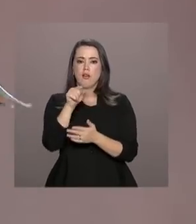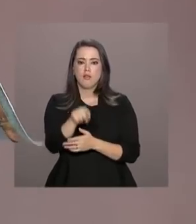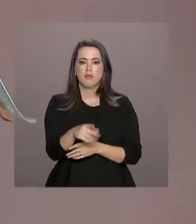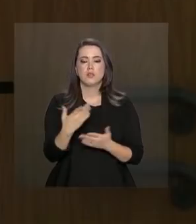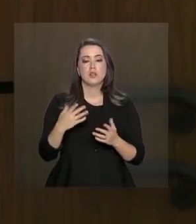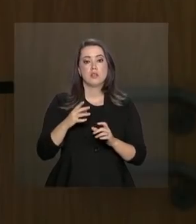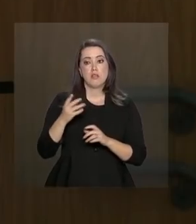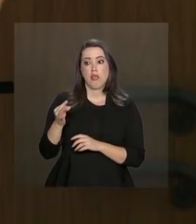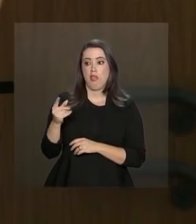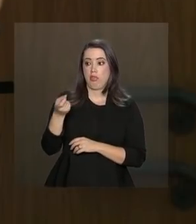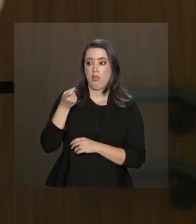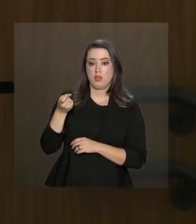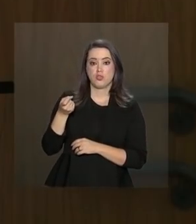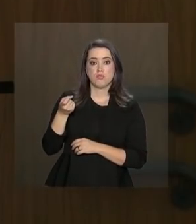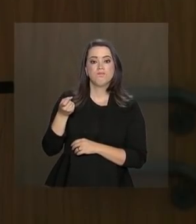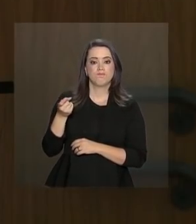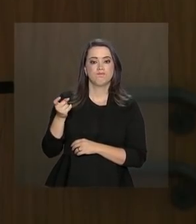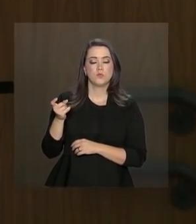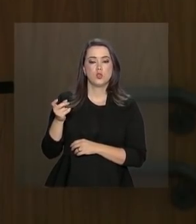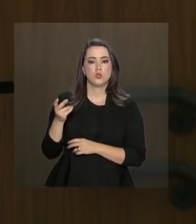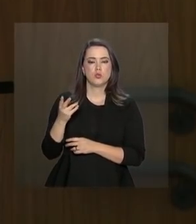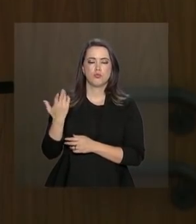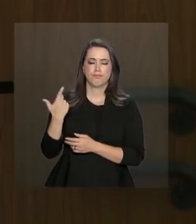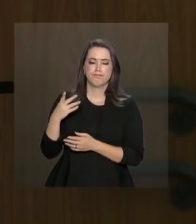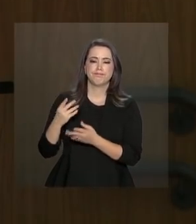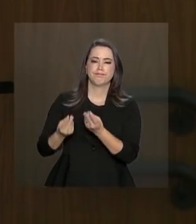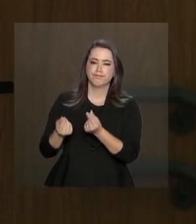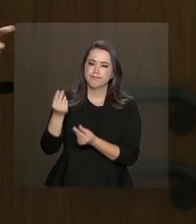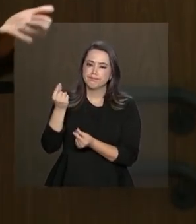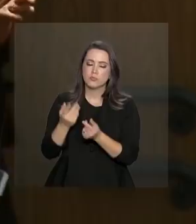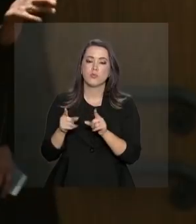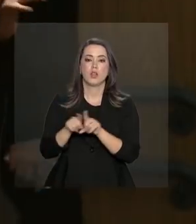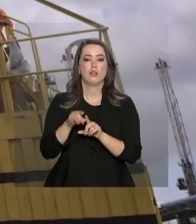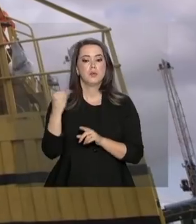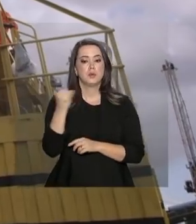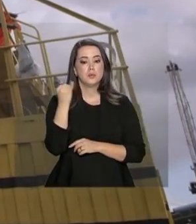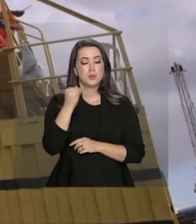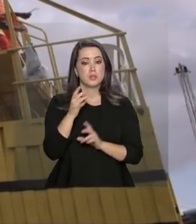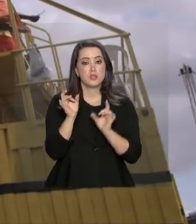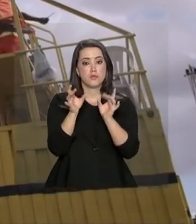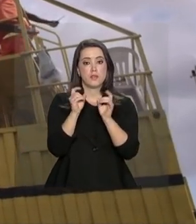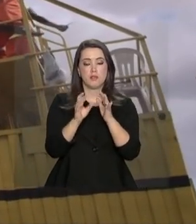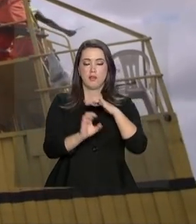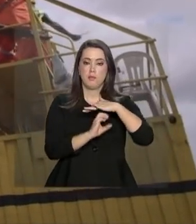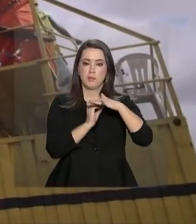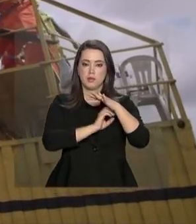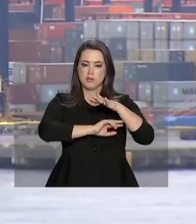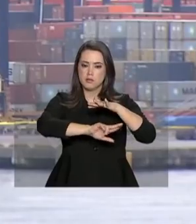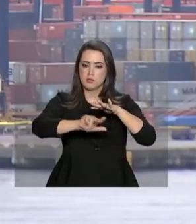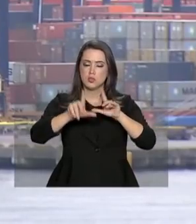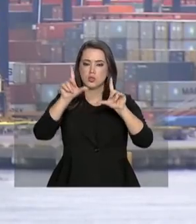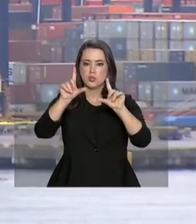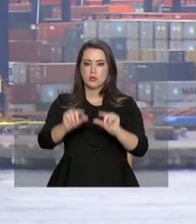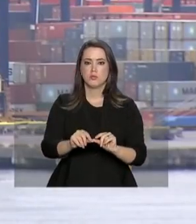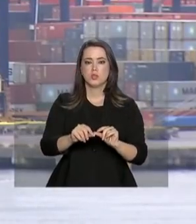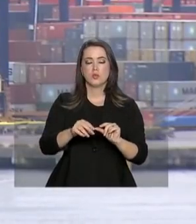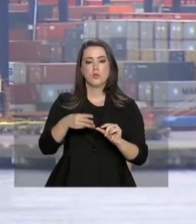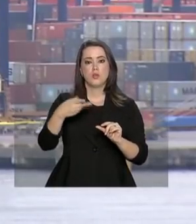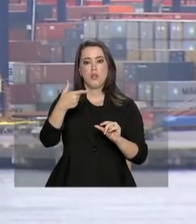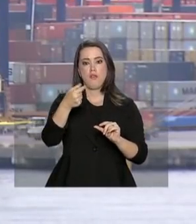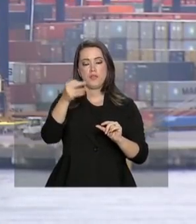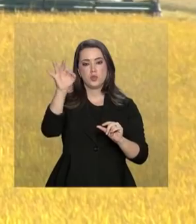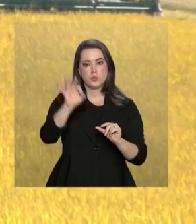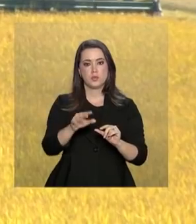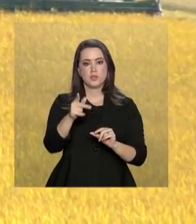na taxa de câmbio. Paulo Guedes também reafirmou a necessidade de fazer privatizações e de diminuir a carga tributária para cerca de 20%